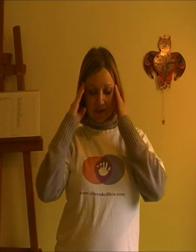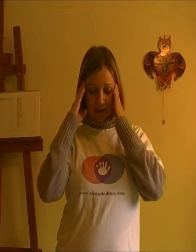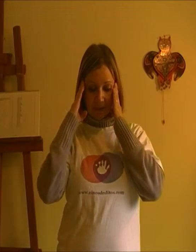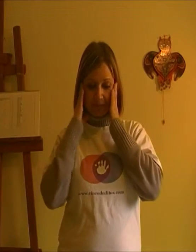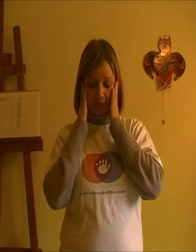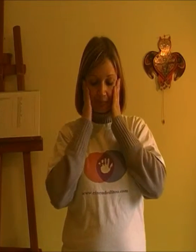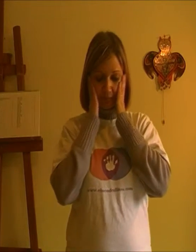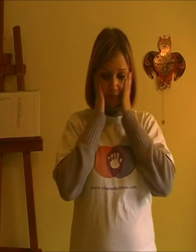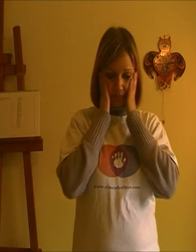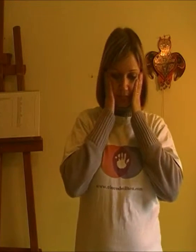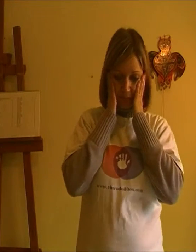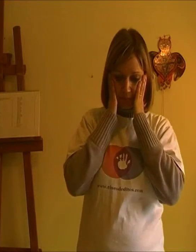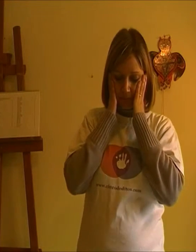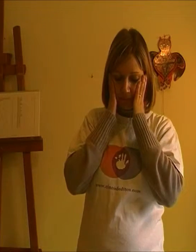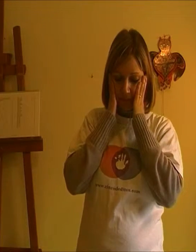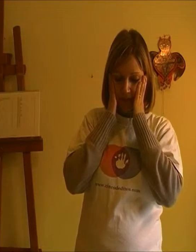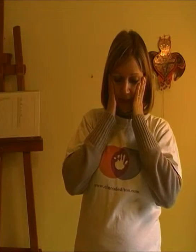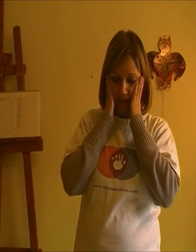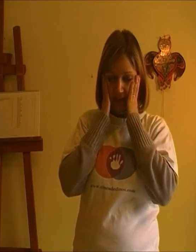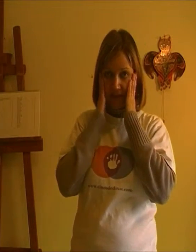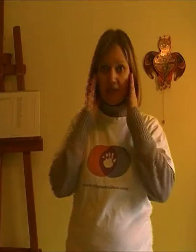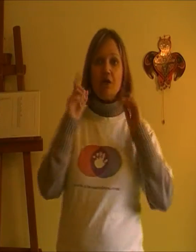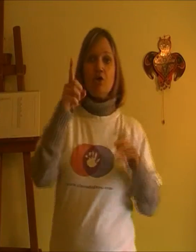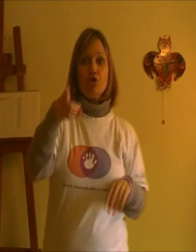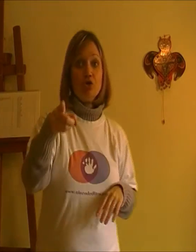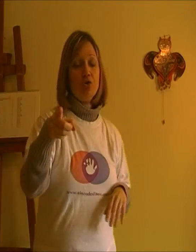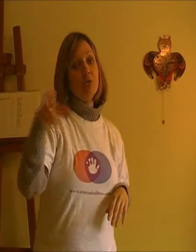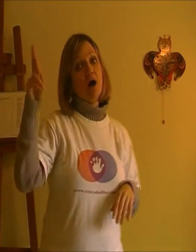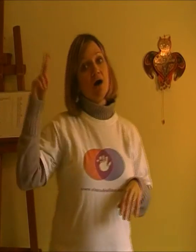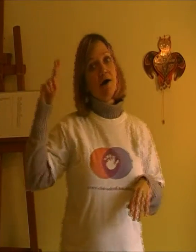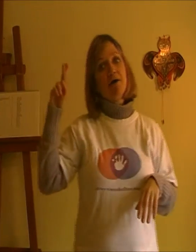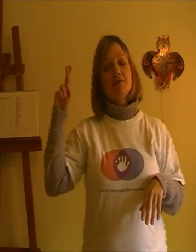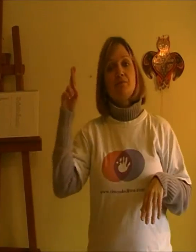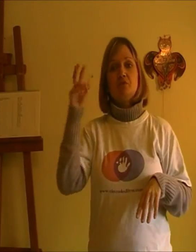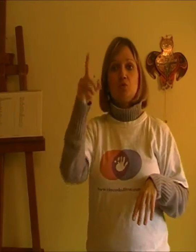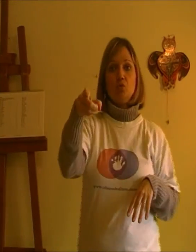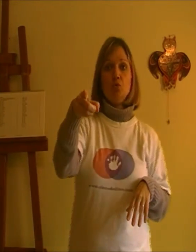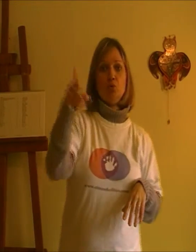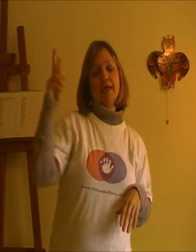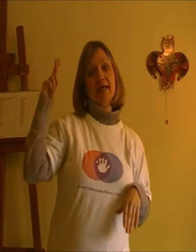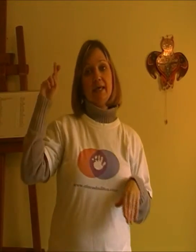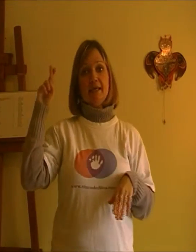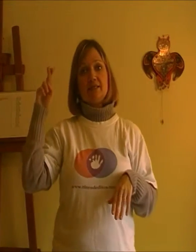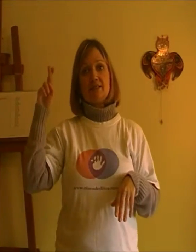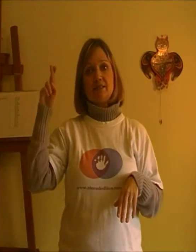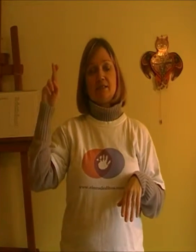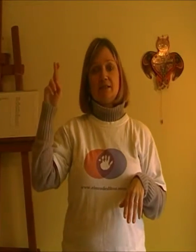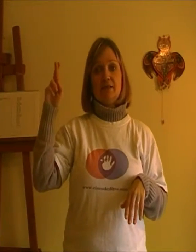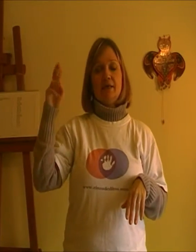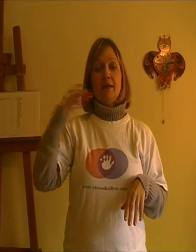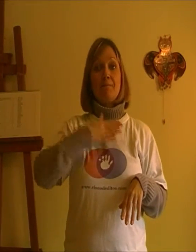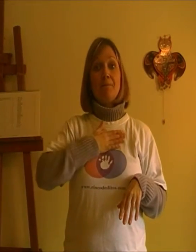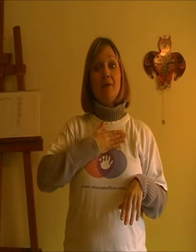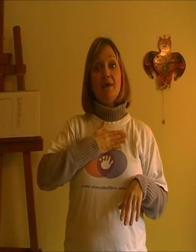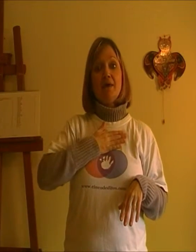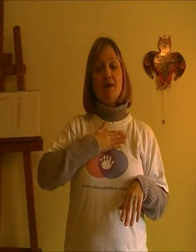es, you are, tú eres, mi